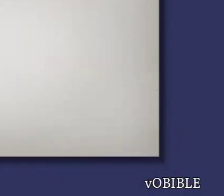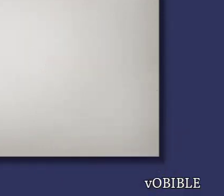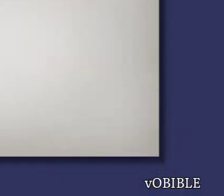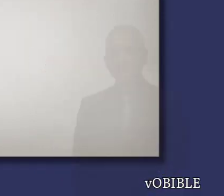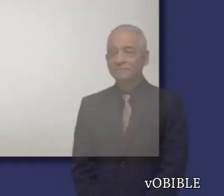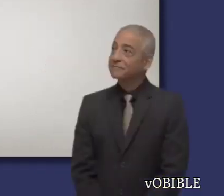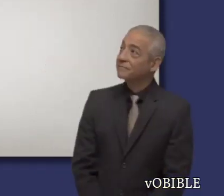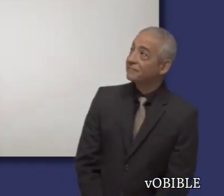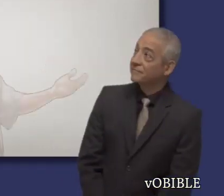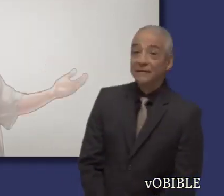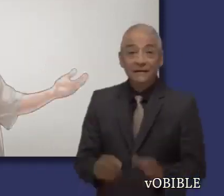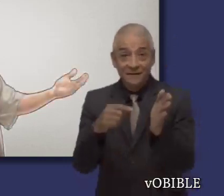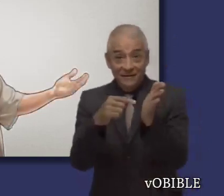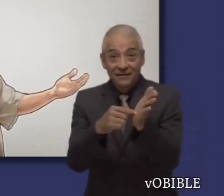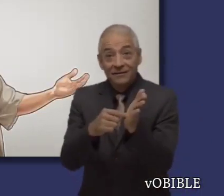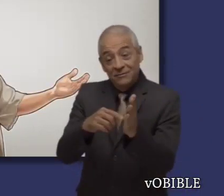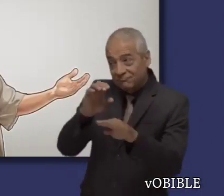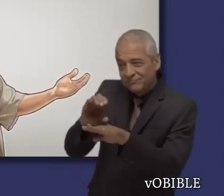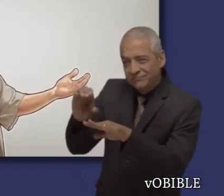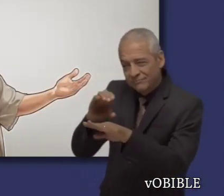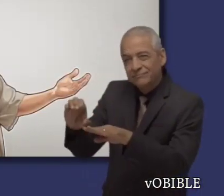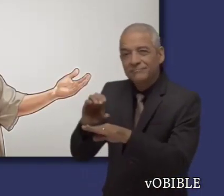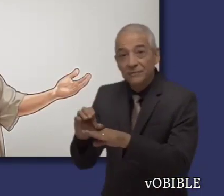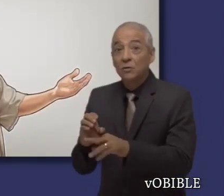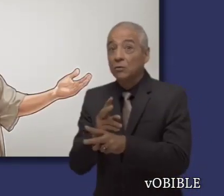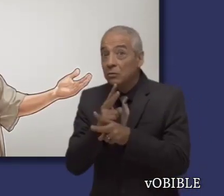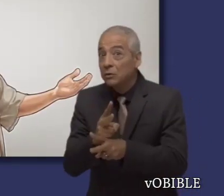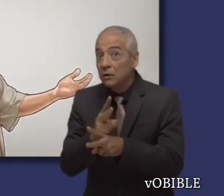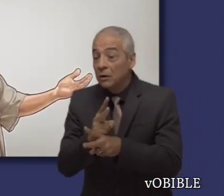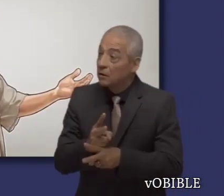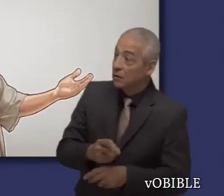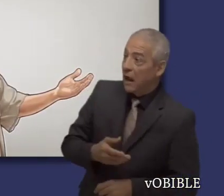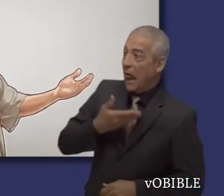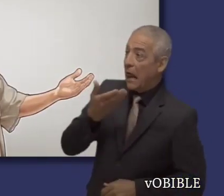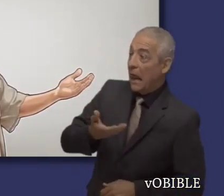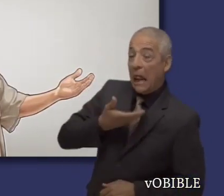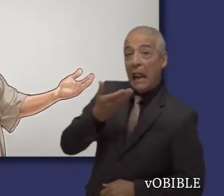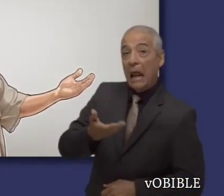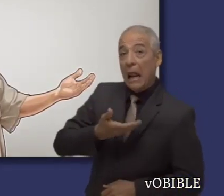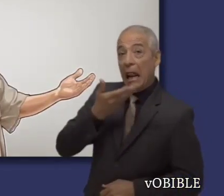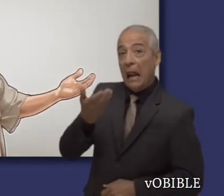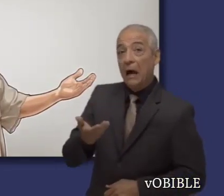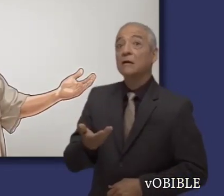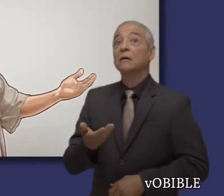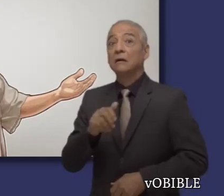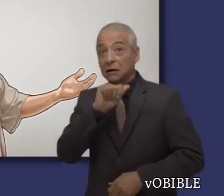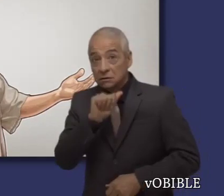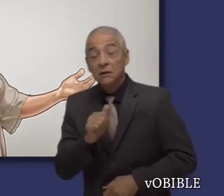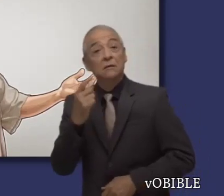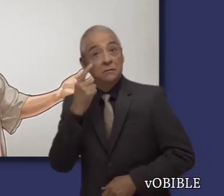En el capítulo 3, Santiago usa muchas comparaciones para mostrar que es muy importante que controlemos la lengua.